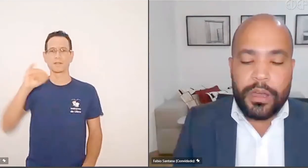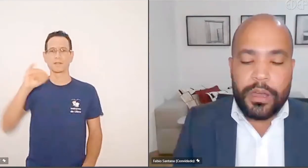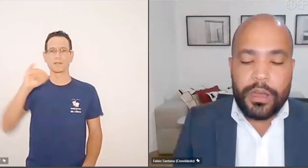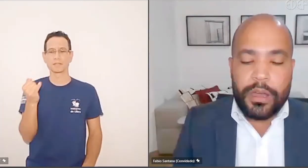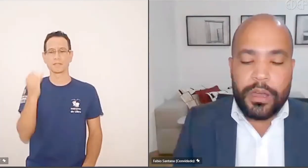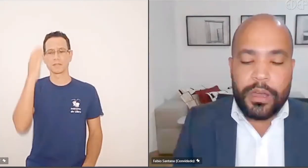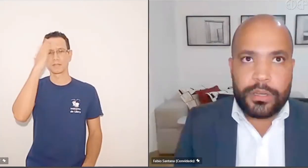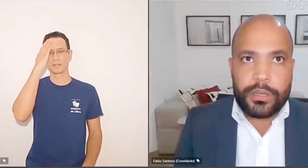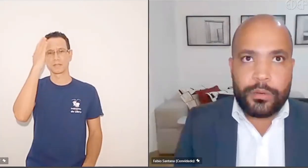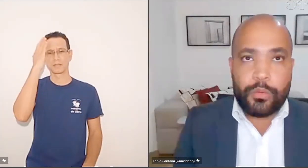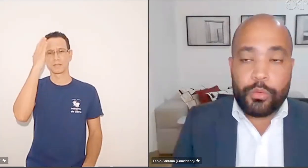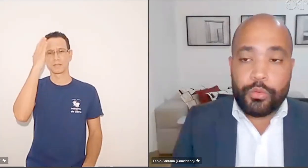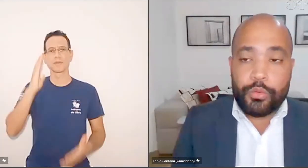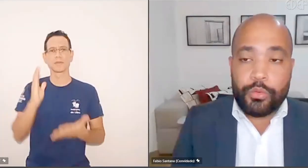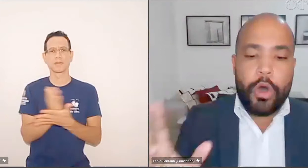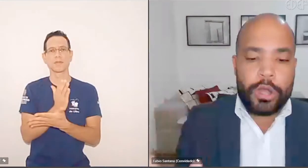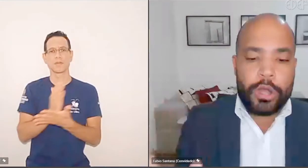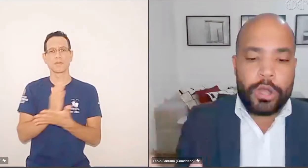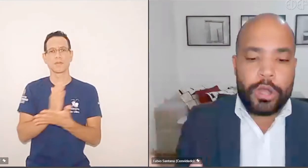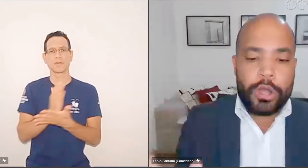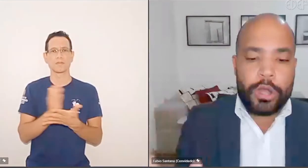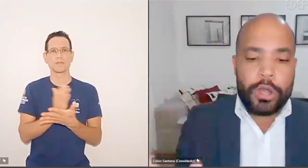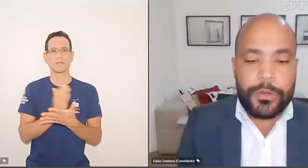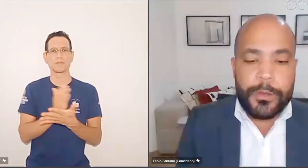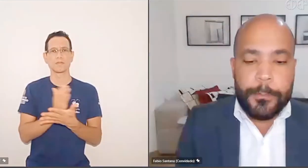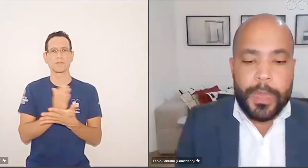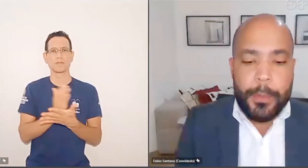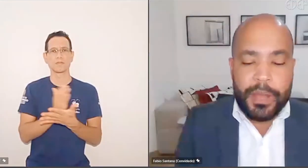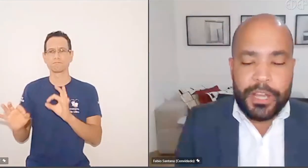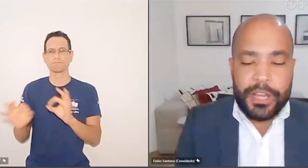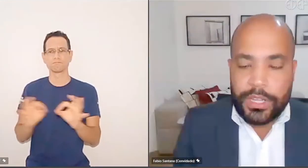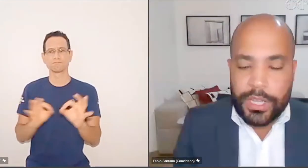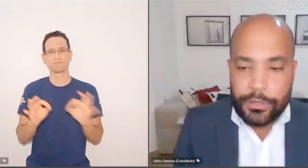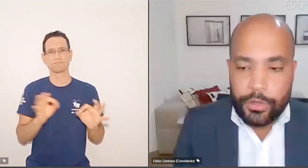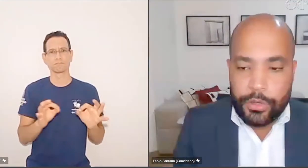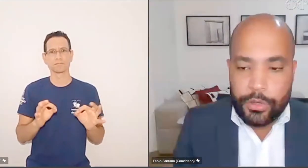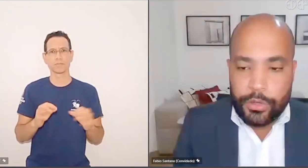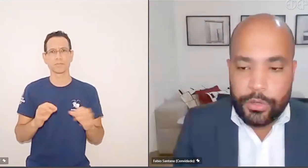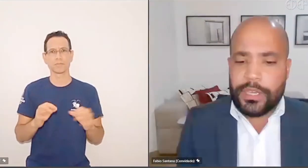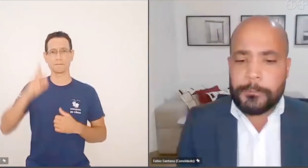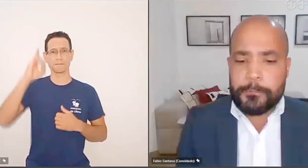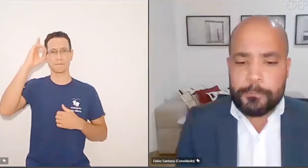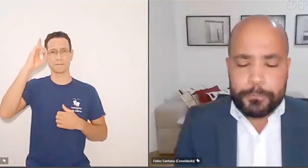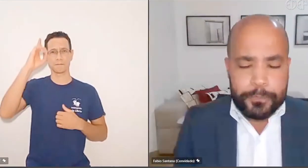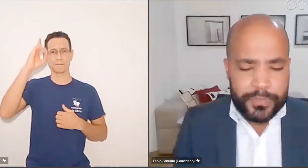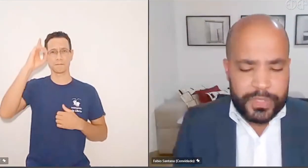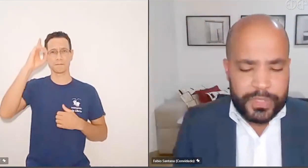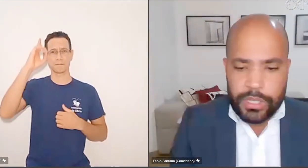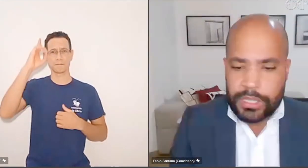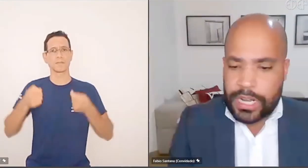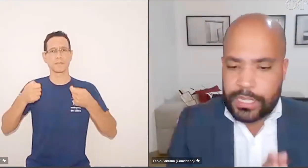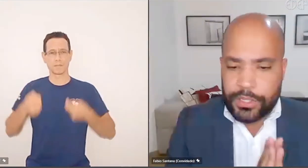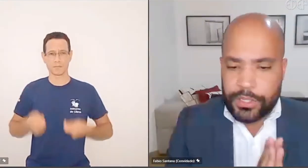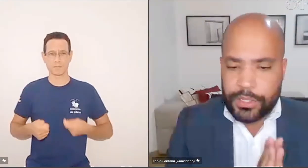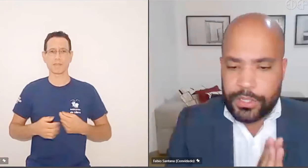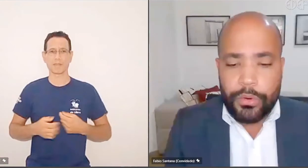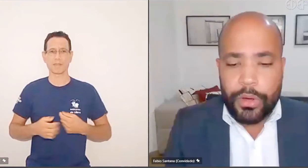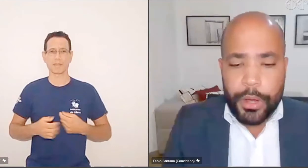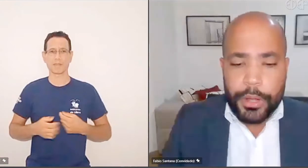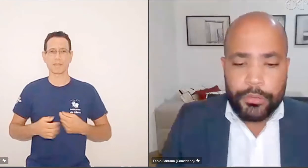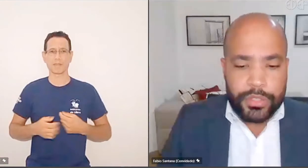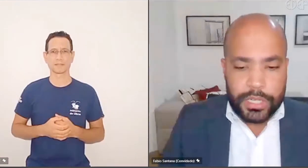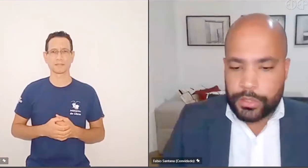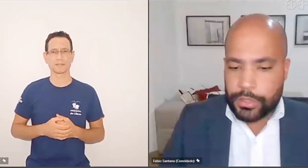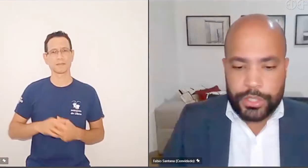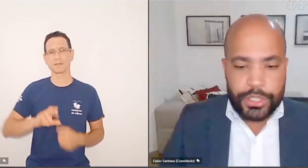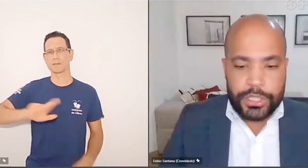contornos desse direito bastante consolidados. como foi dito aqui, não se trata de algo